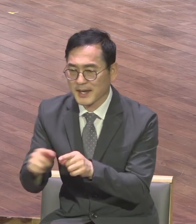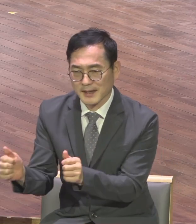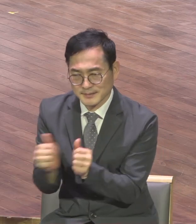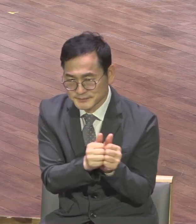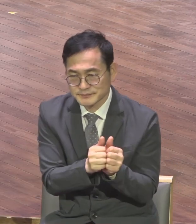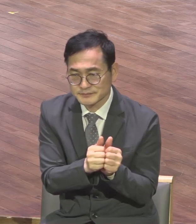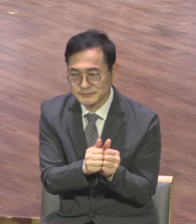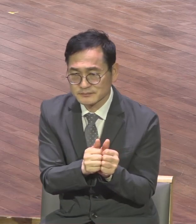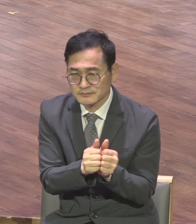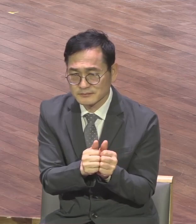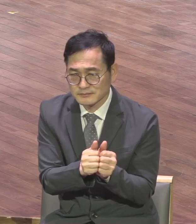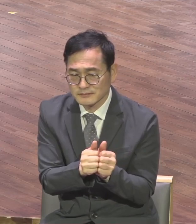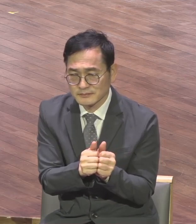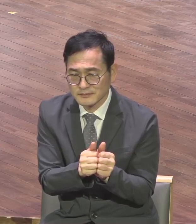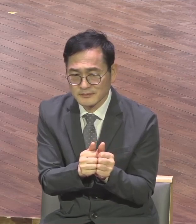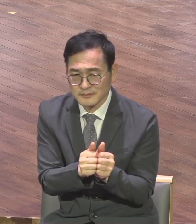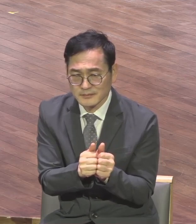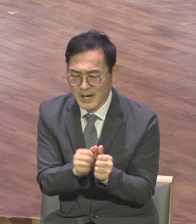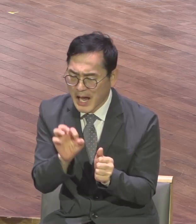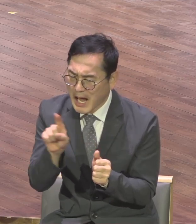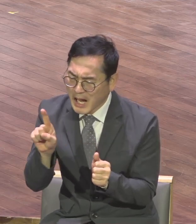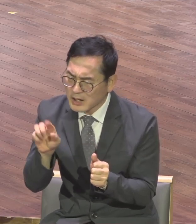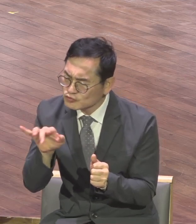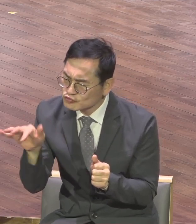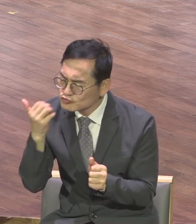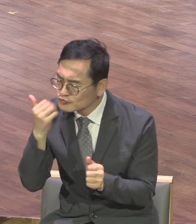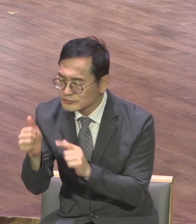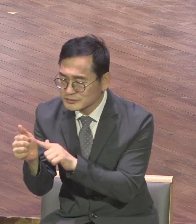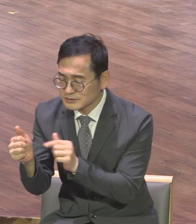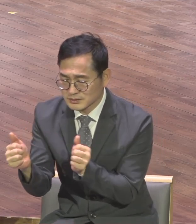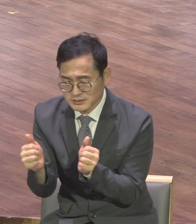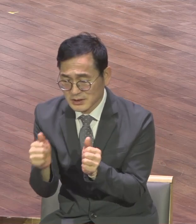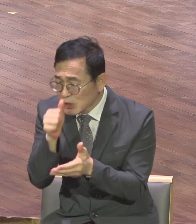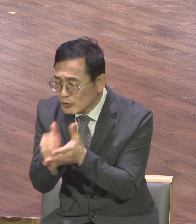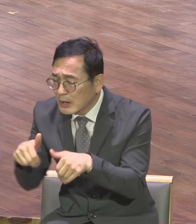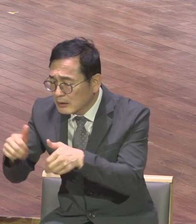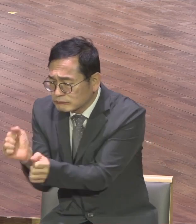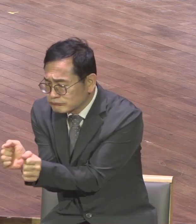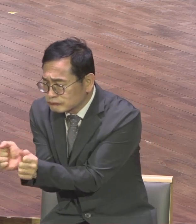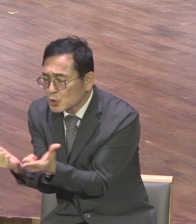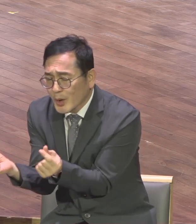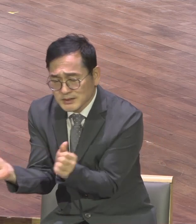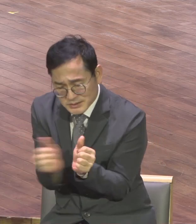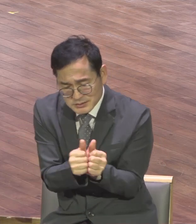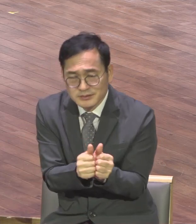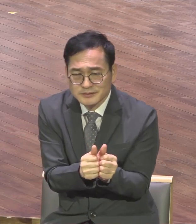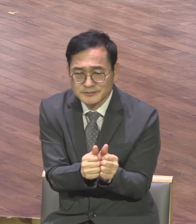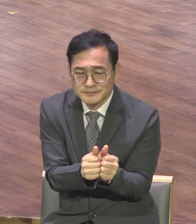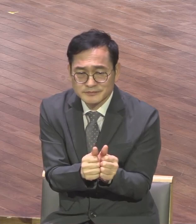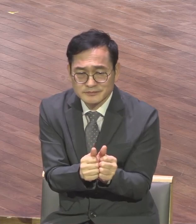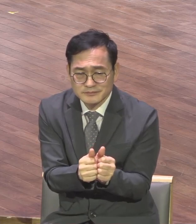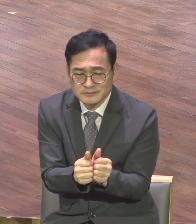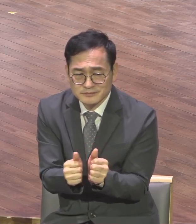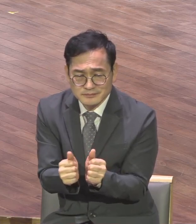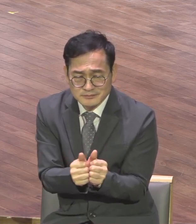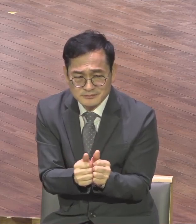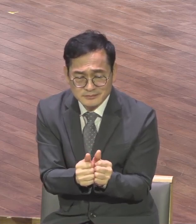거예요 같이 같이 제수로 같이 고난받고 같이 교도소도 들어가라 그